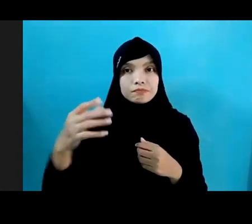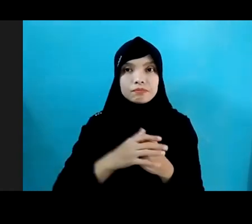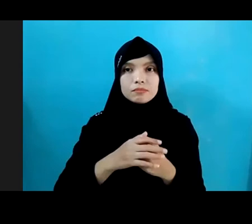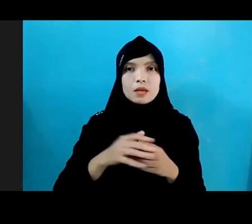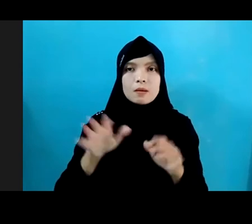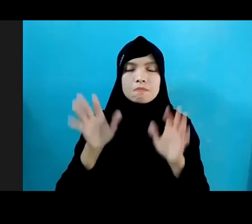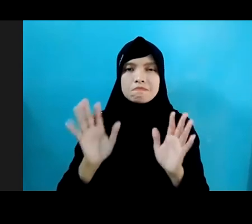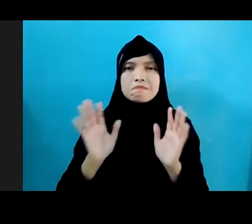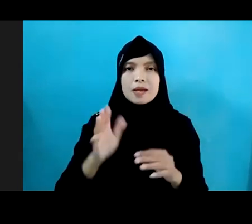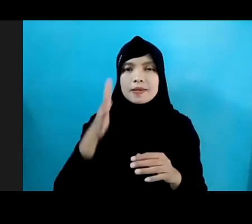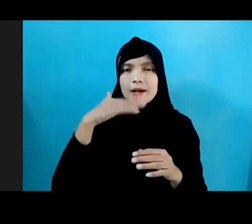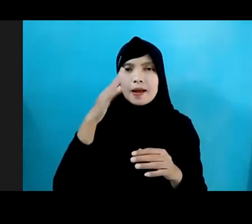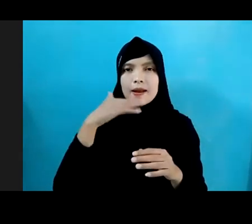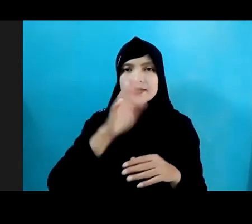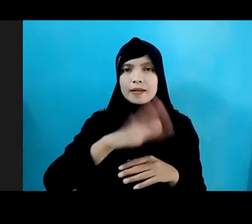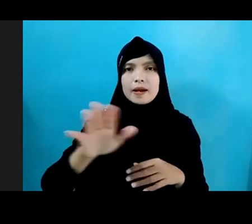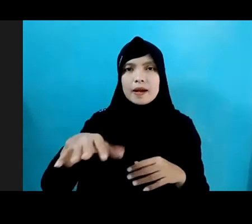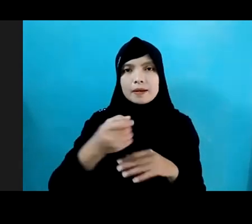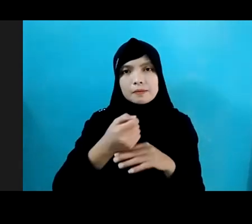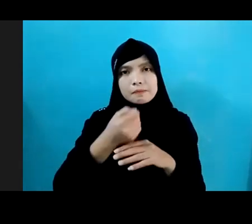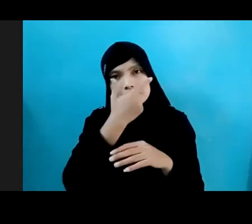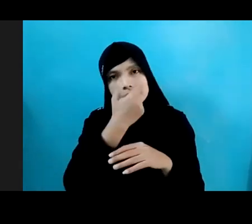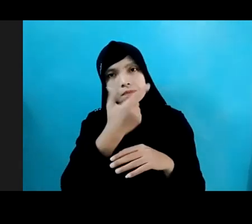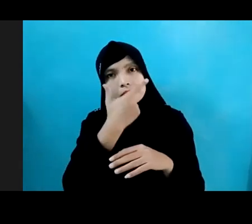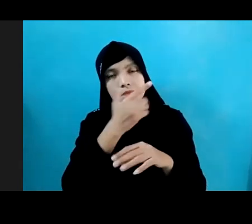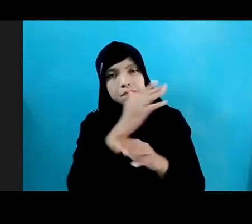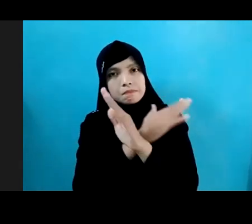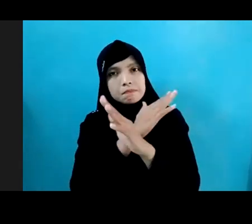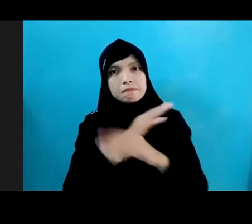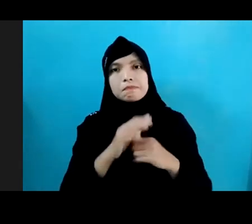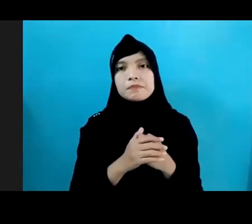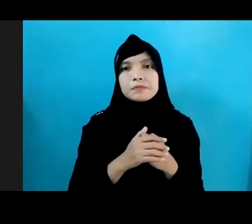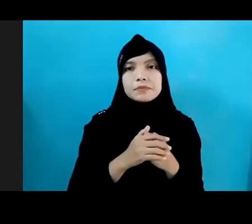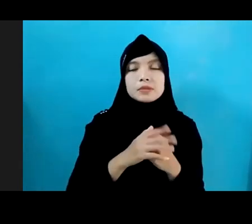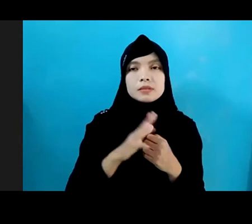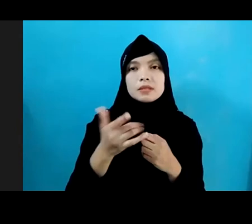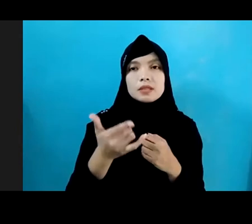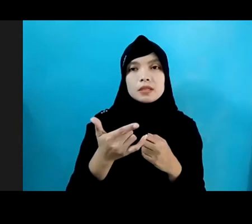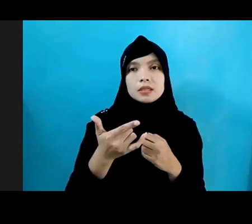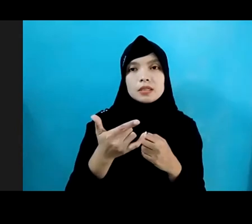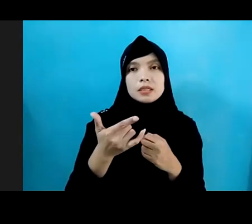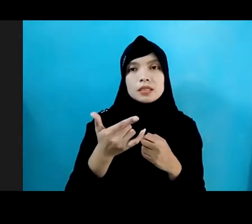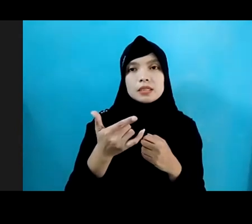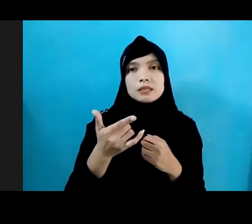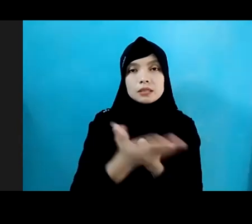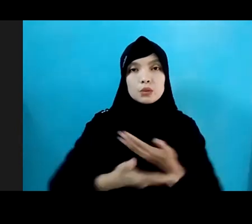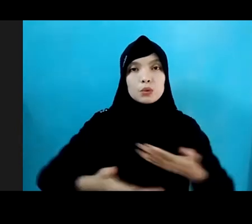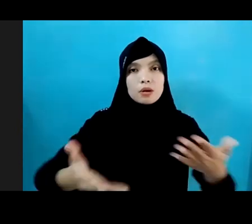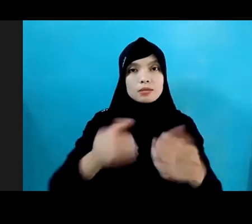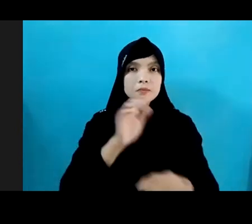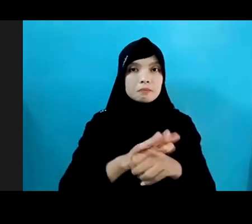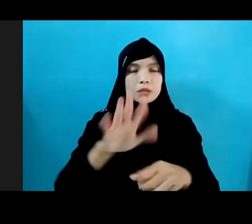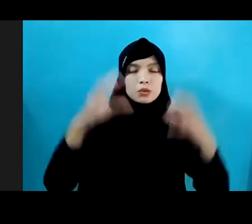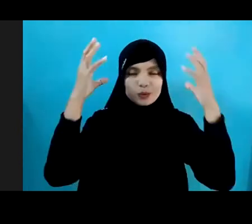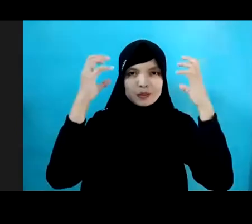Menyalah Gunakan Narkoba Obat-obatan Alkohol Dan Kesehatan Menta Di Antaranya Situasi Pandemi Menyebabkan Stres